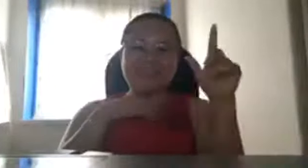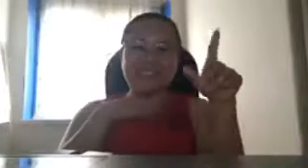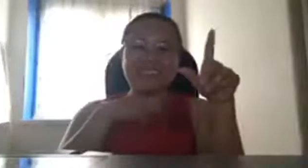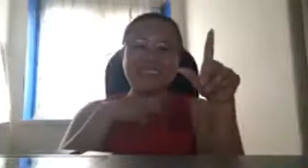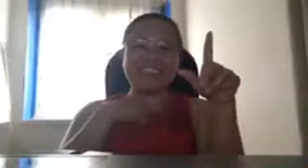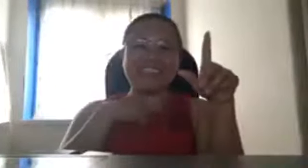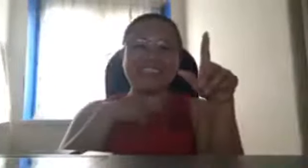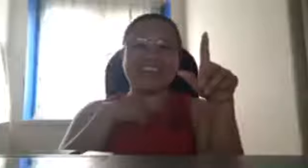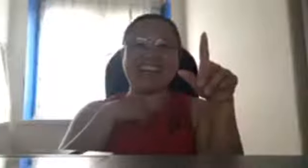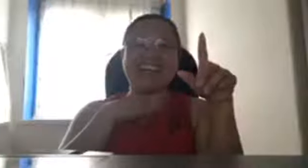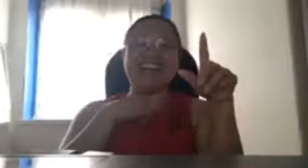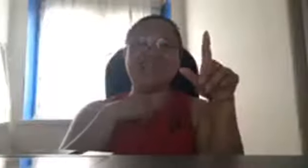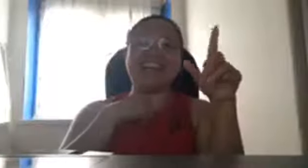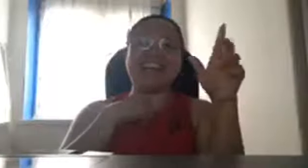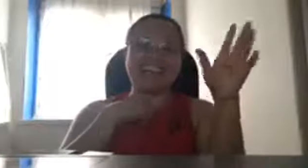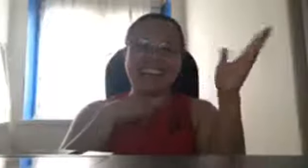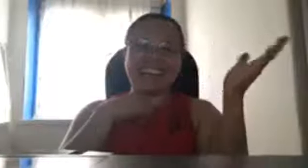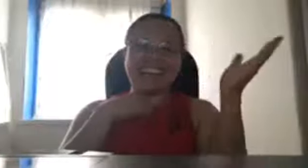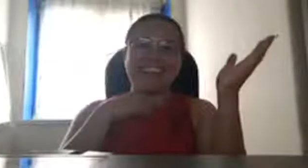magulang na panangkawa